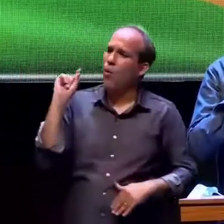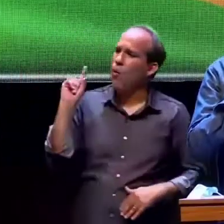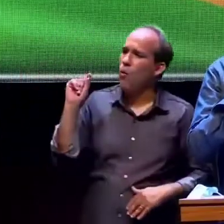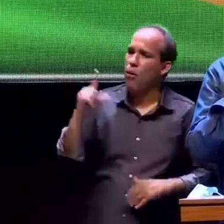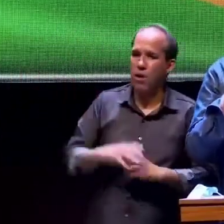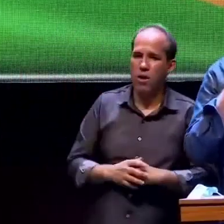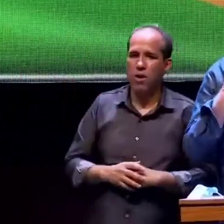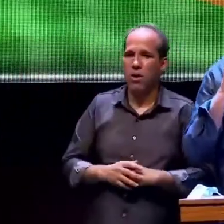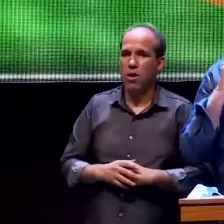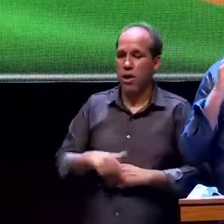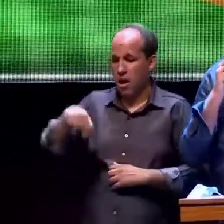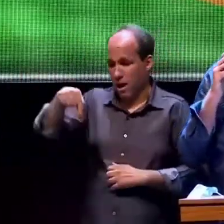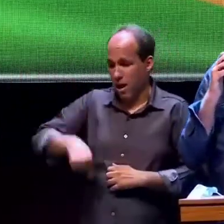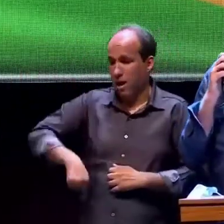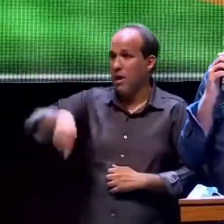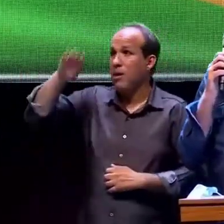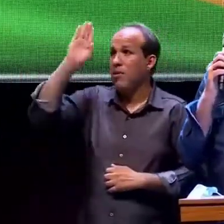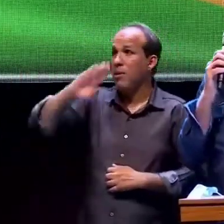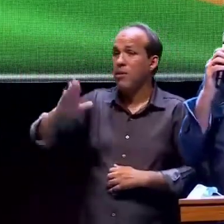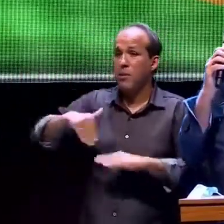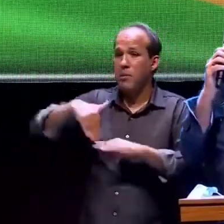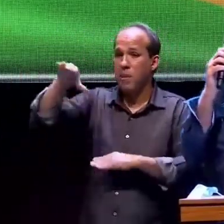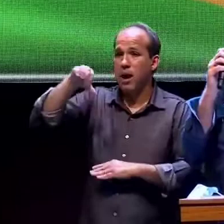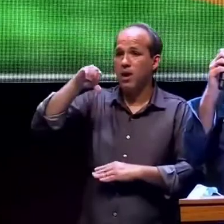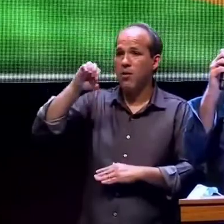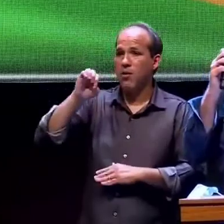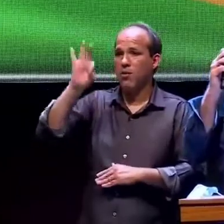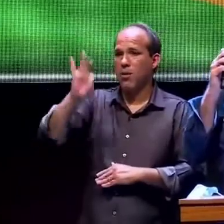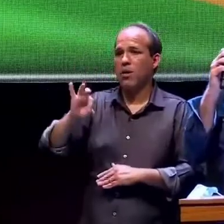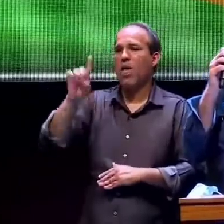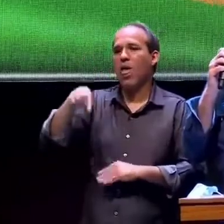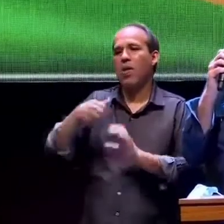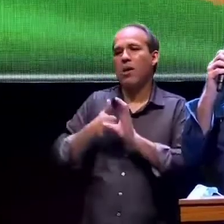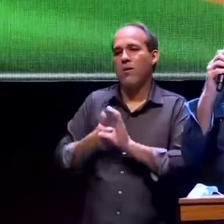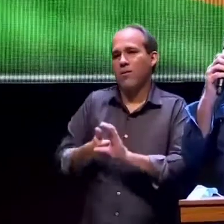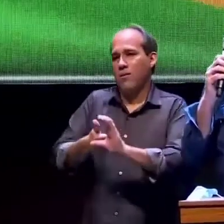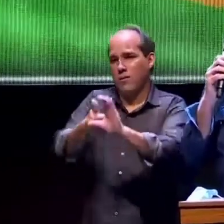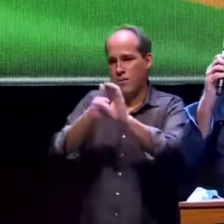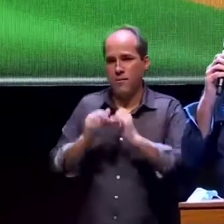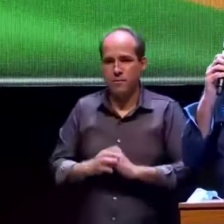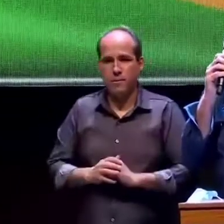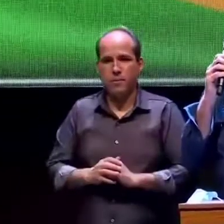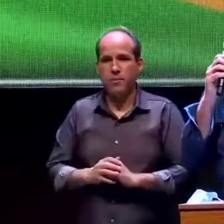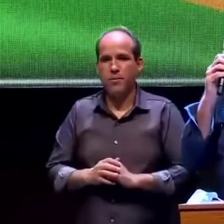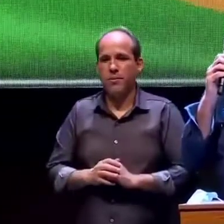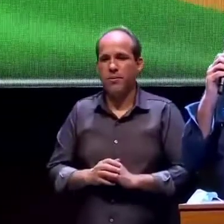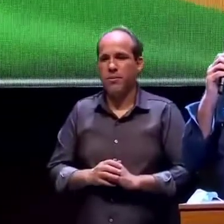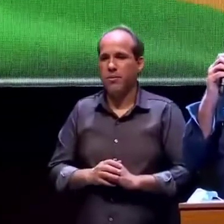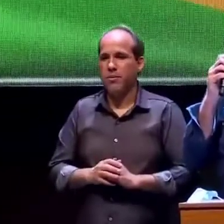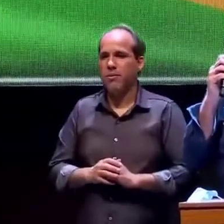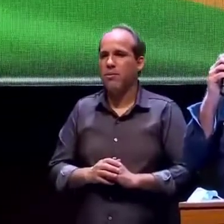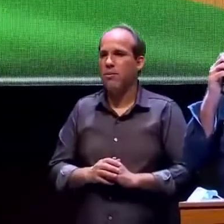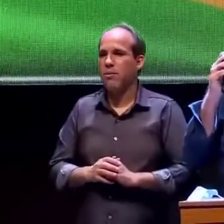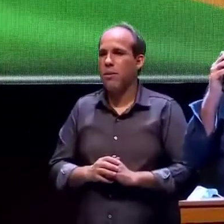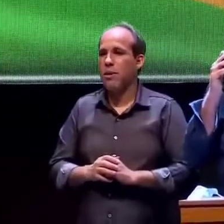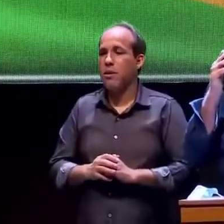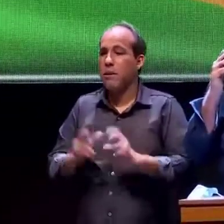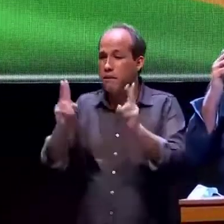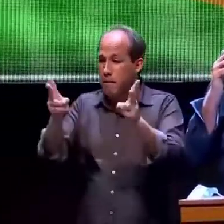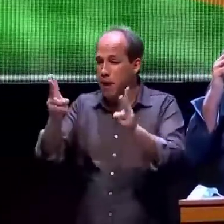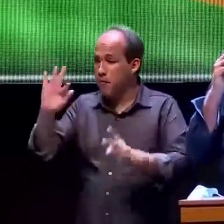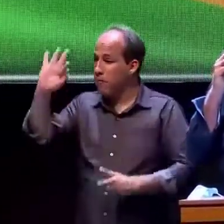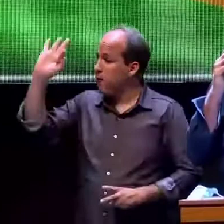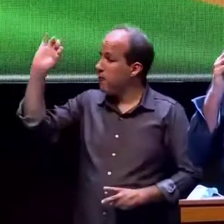somos um país de mais de 90% de cristãos isso essa fé